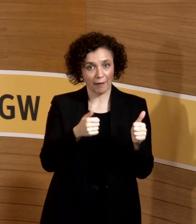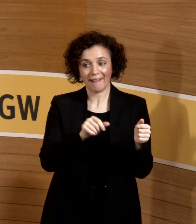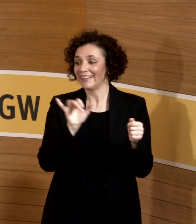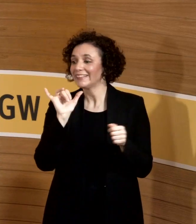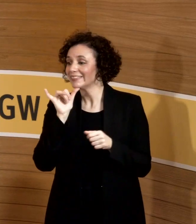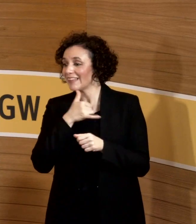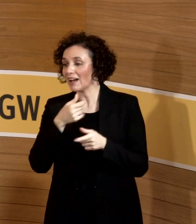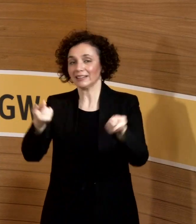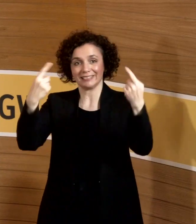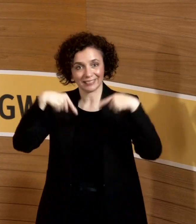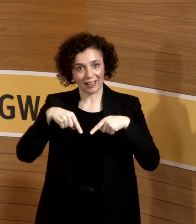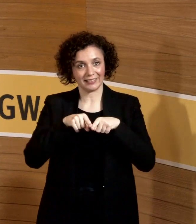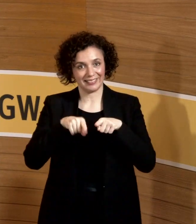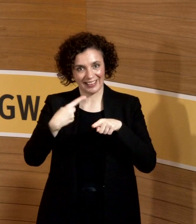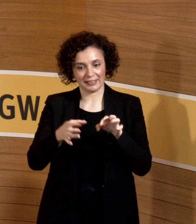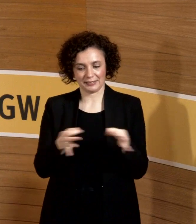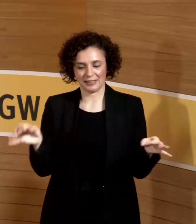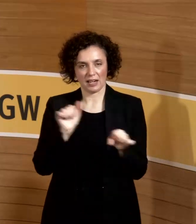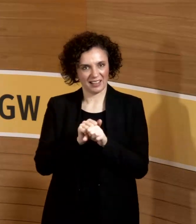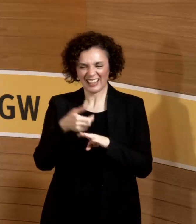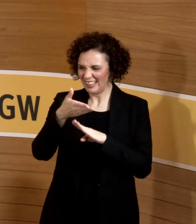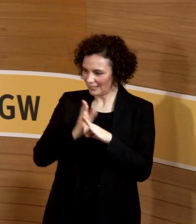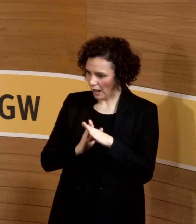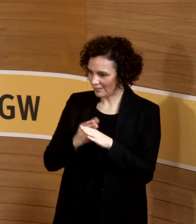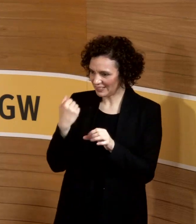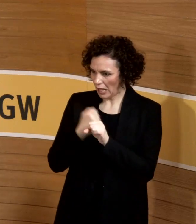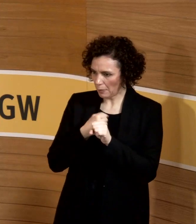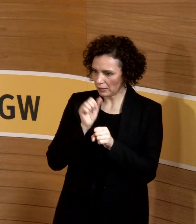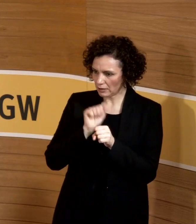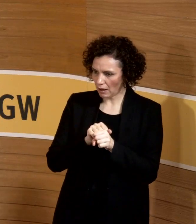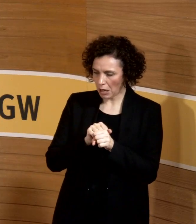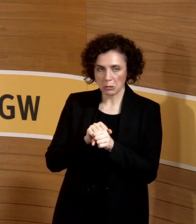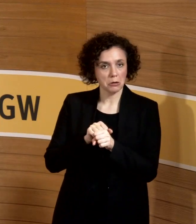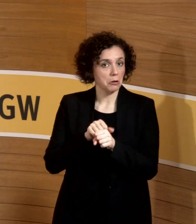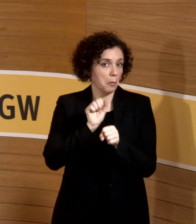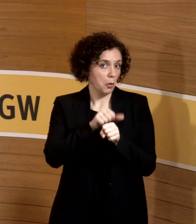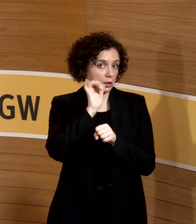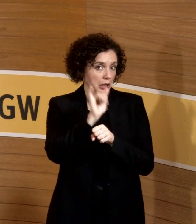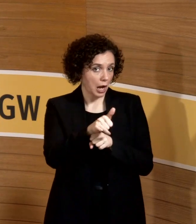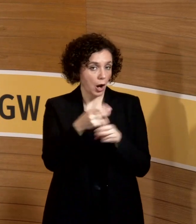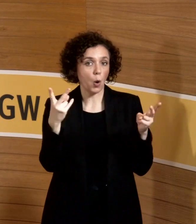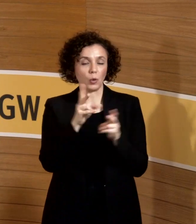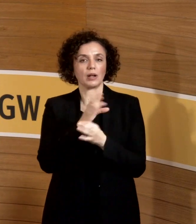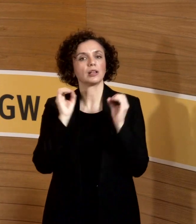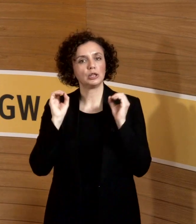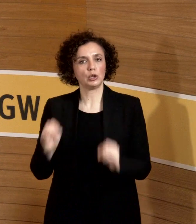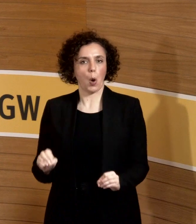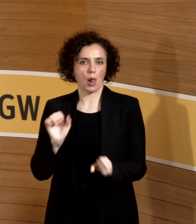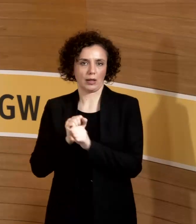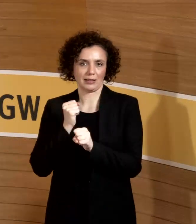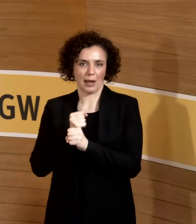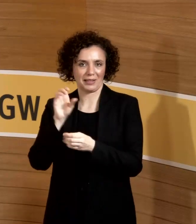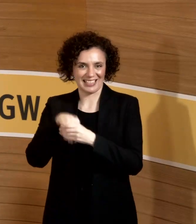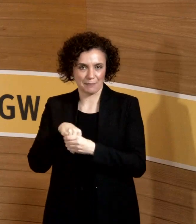teilweise beschäftigt werden. Ja, und kann gar nicht beschäftigt werden. Bei teilweise, das ist nicht so häufig